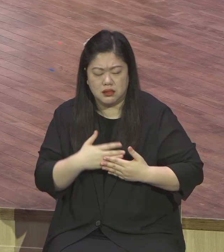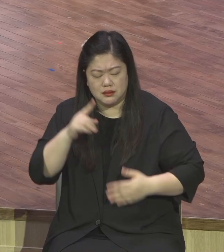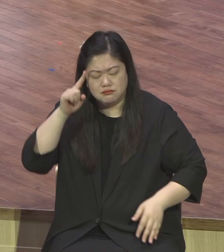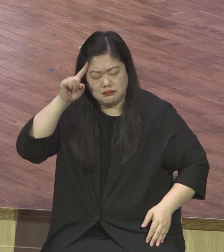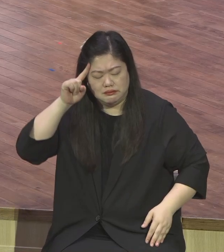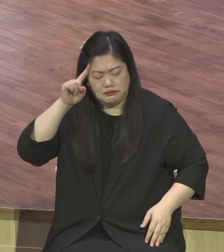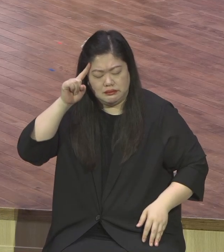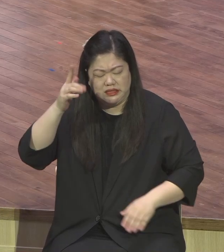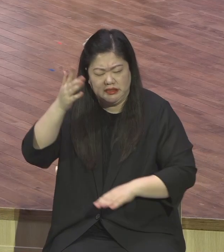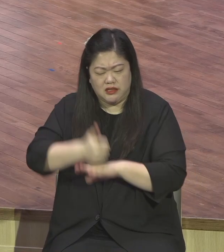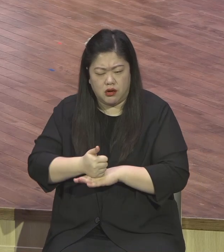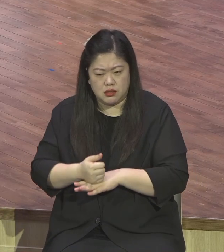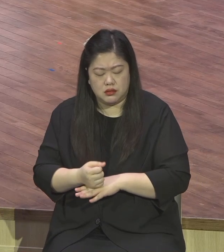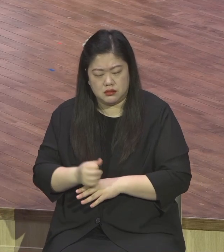이성적 해석입니다.